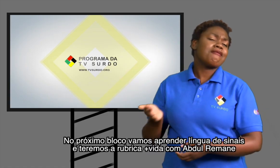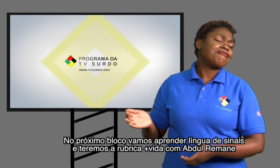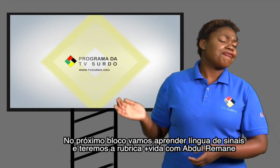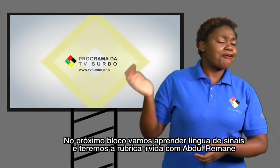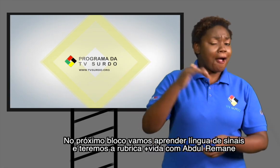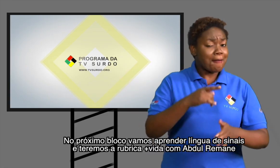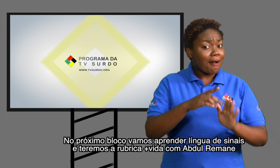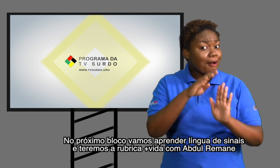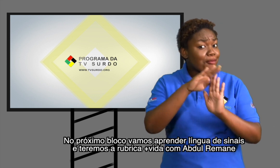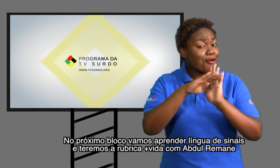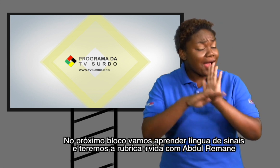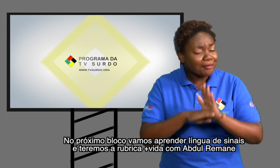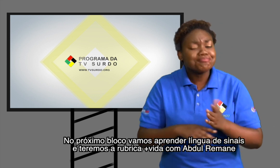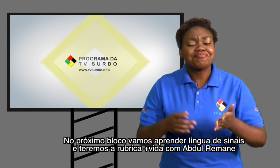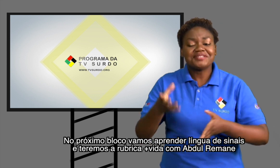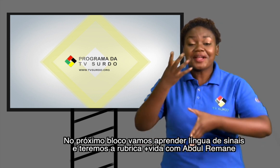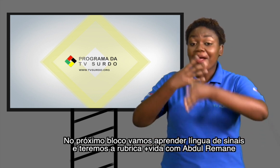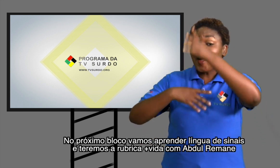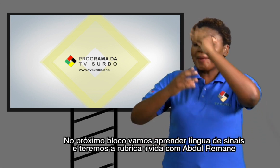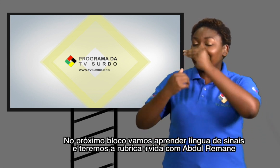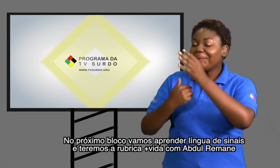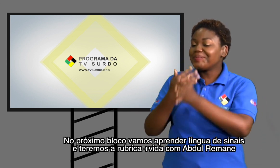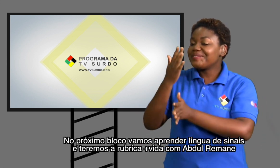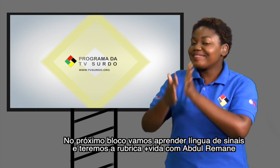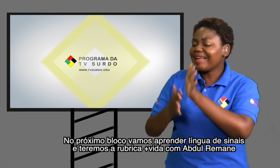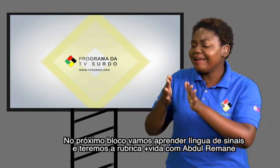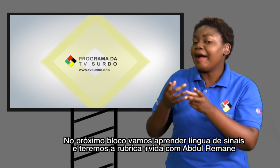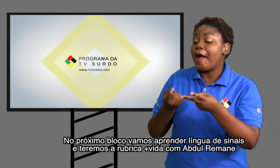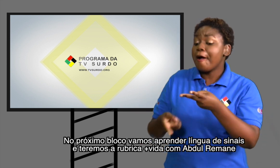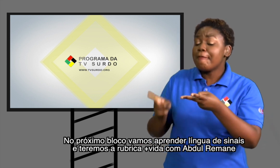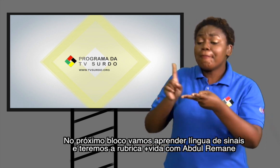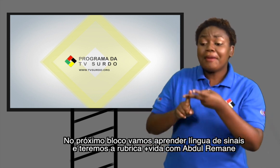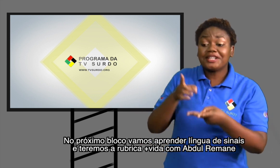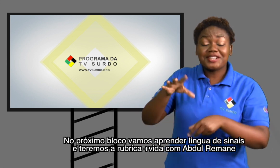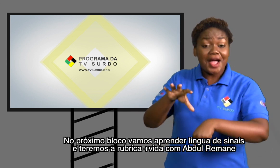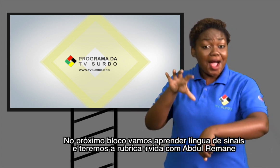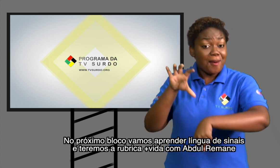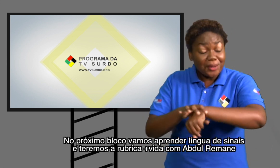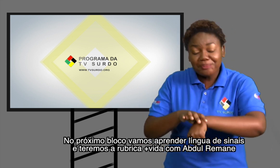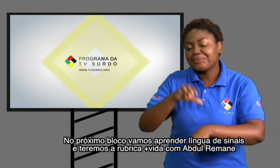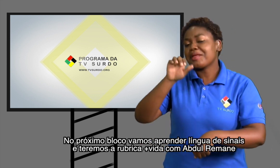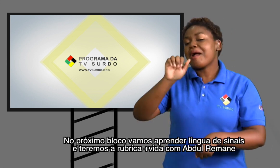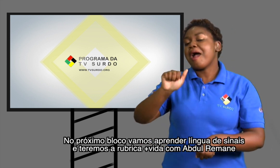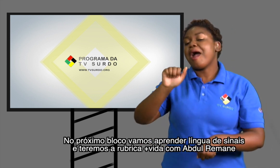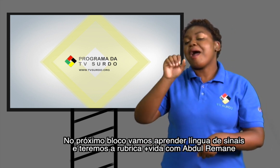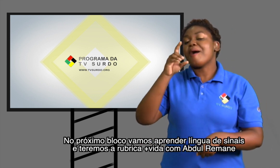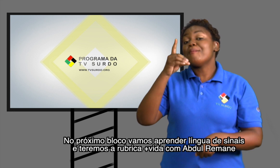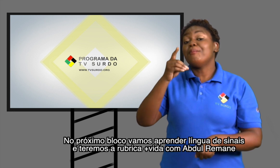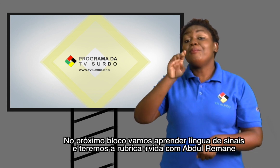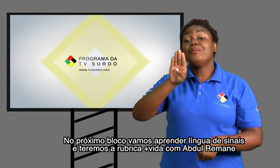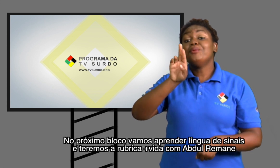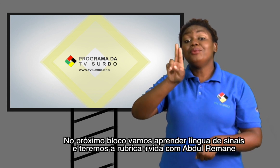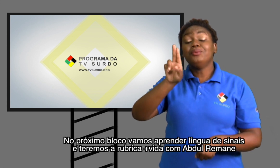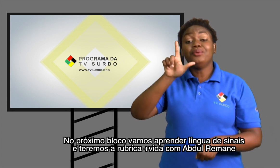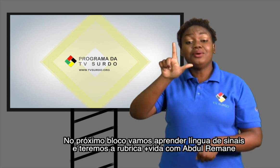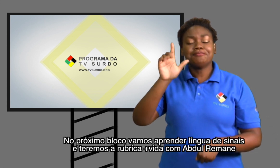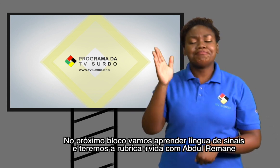No próximo bloco, vamos aprender língua de sinais e teremos a rubrica Mais Vida com Abdul Ramal.